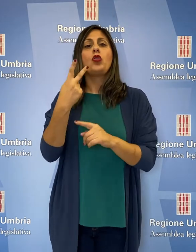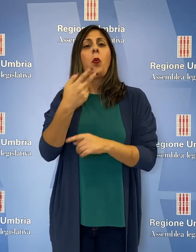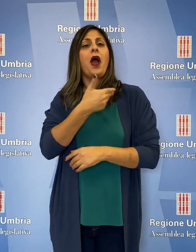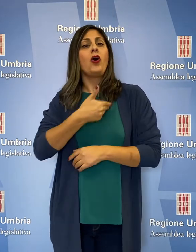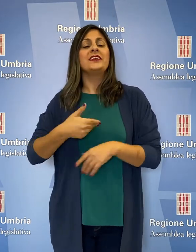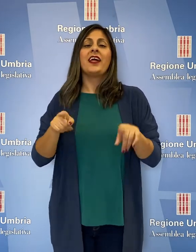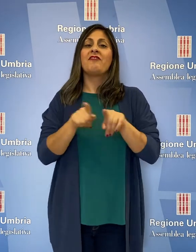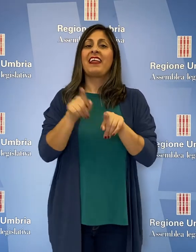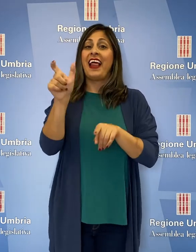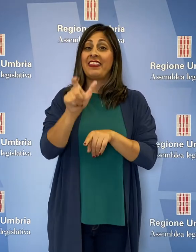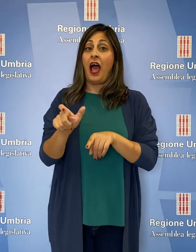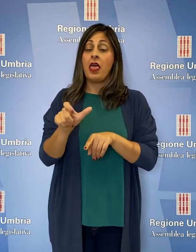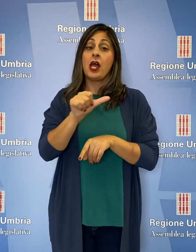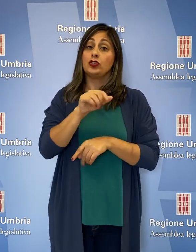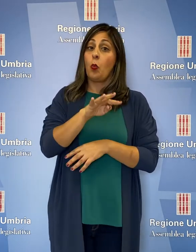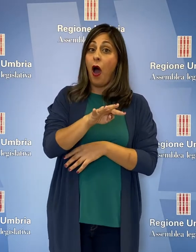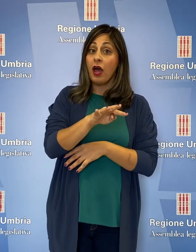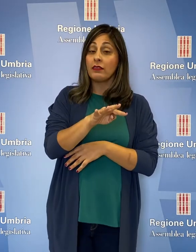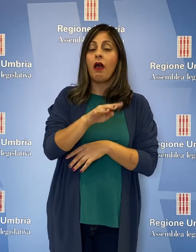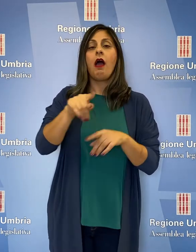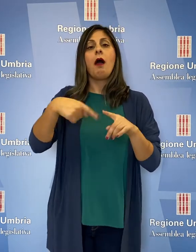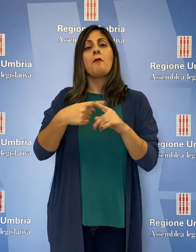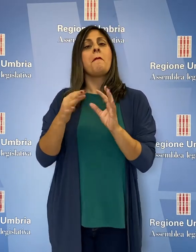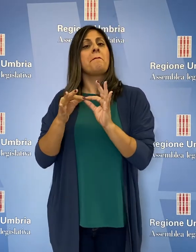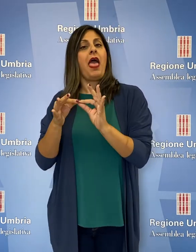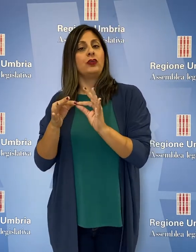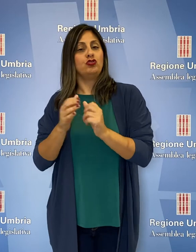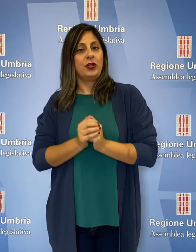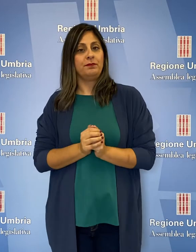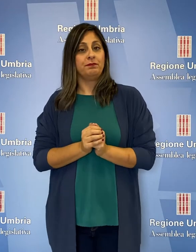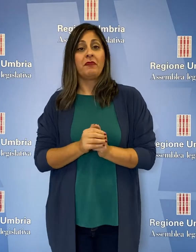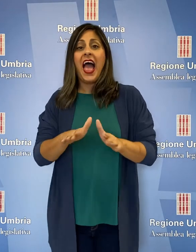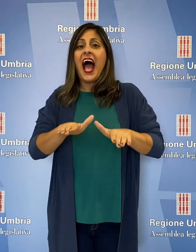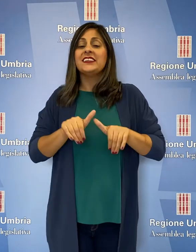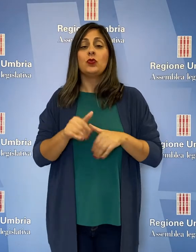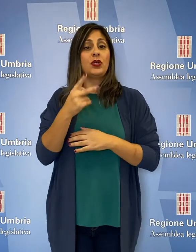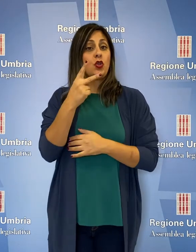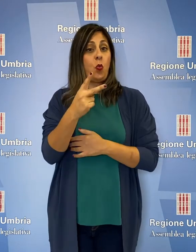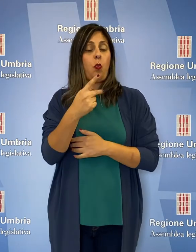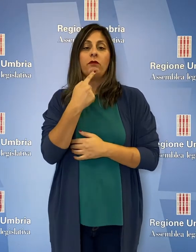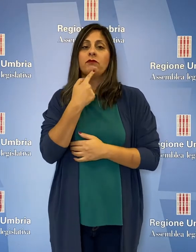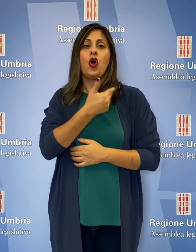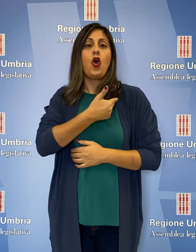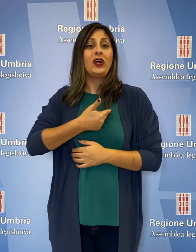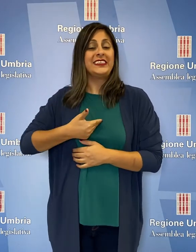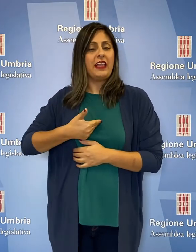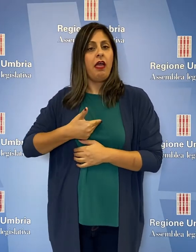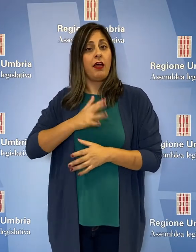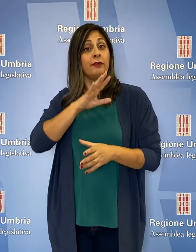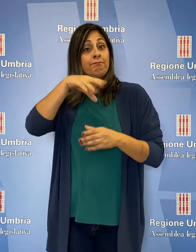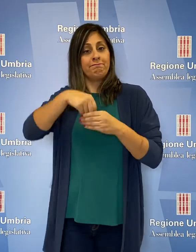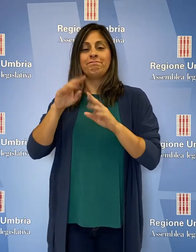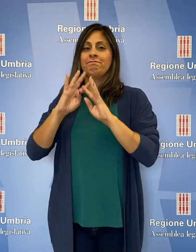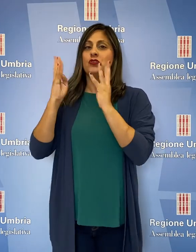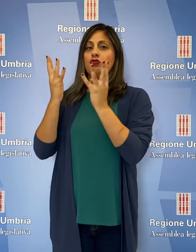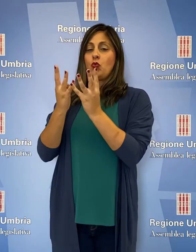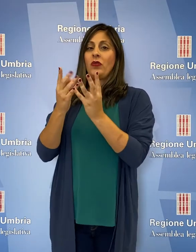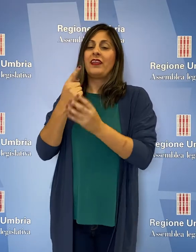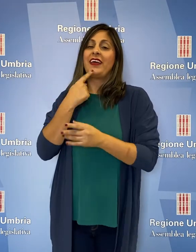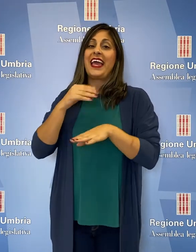e dei due consiglieri di Fratelli d'Italia, Marco Squarta e Deleonora Pace. Due gli astenuti, i consiglieri, membri anche della